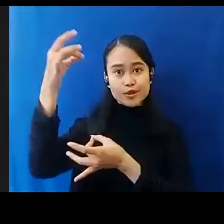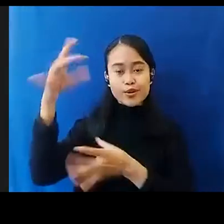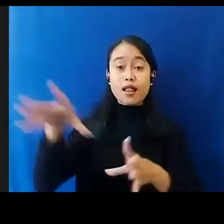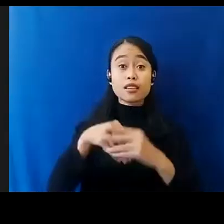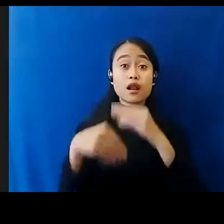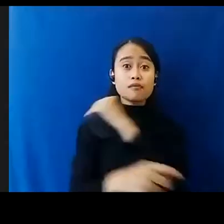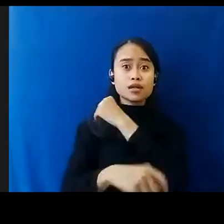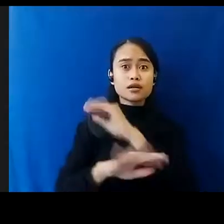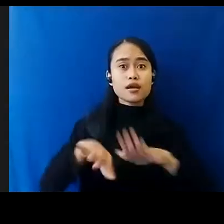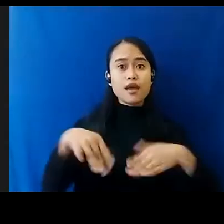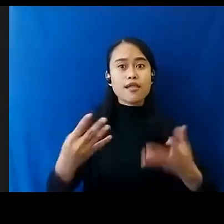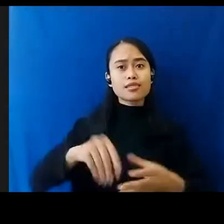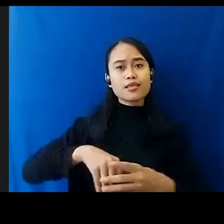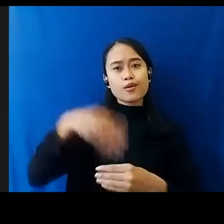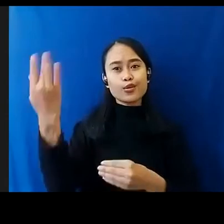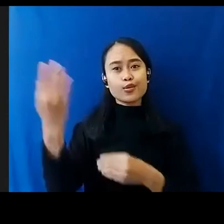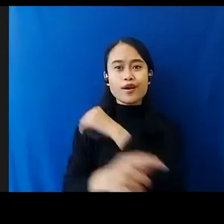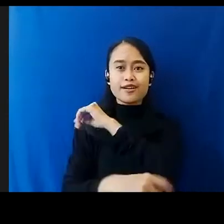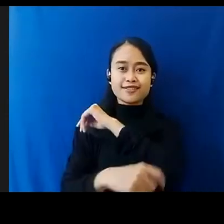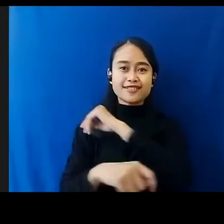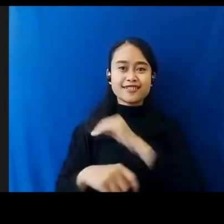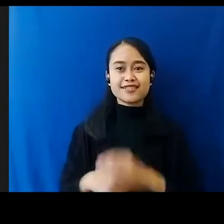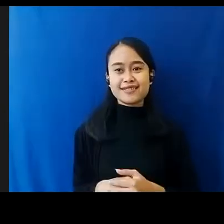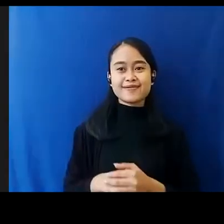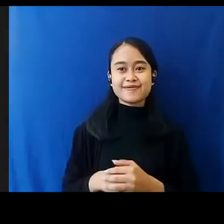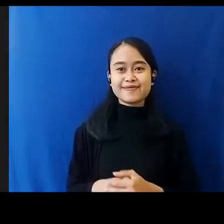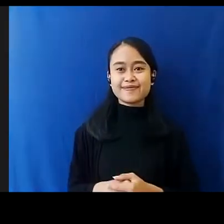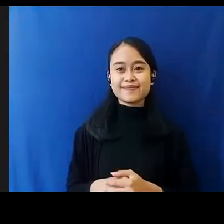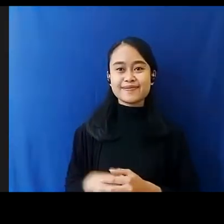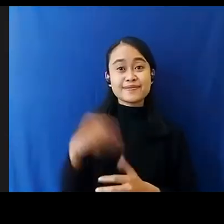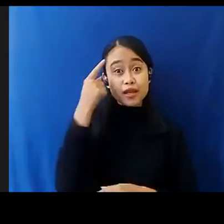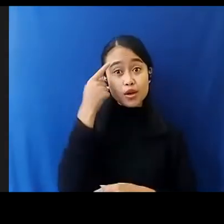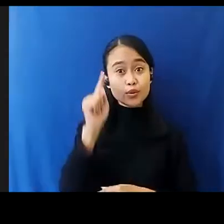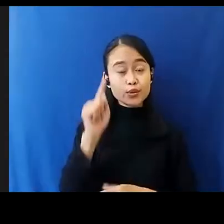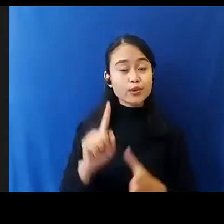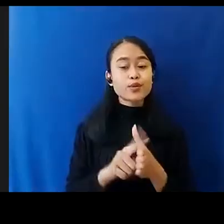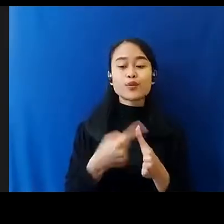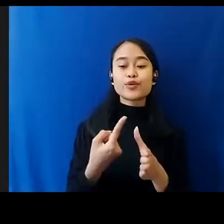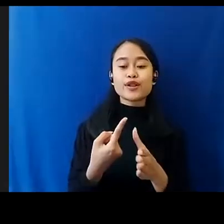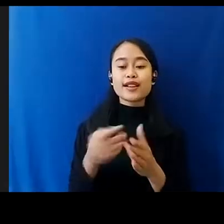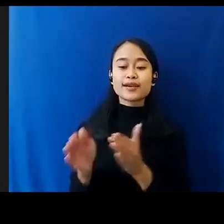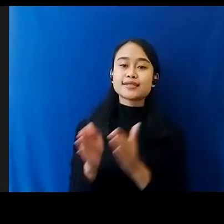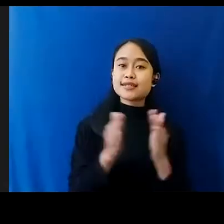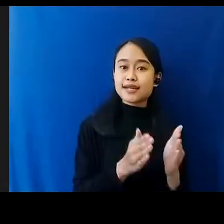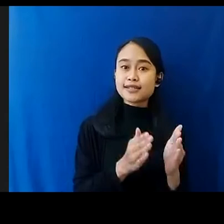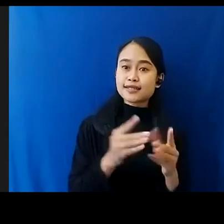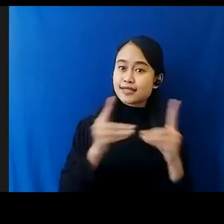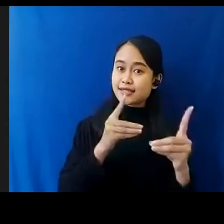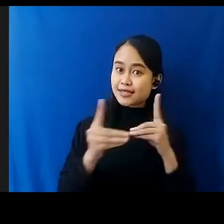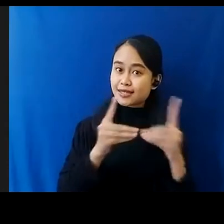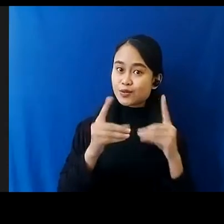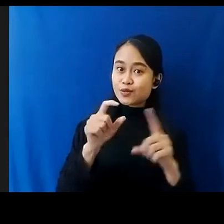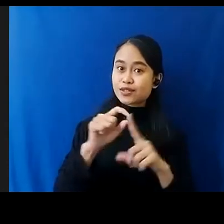Maupun Juga Dari Manca Negara Atau Dari Luar Negeri Nah Untuk Memulai Sesi Diskusi Panel Yang